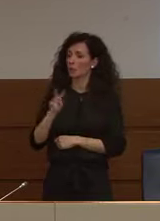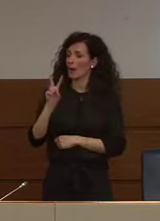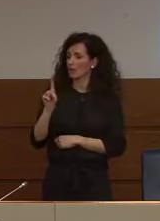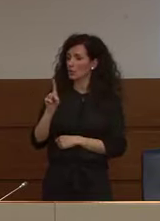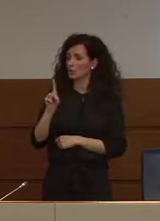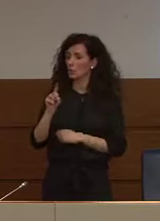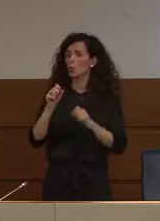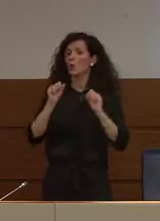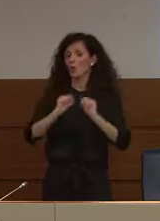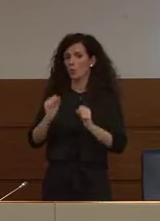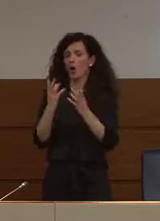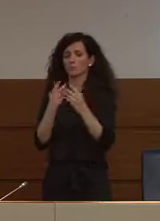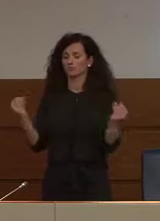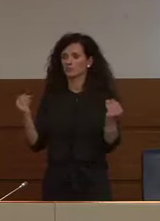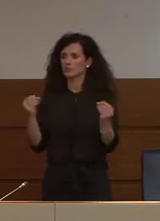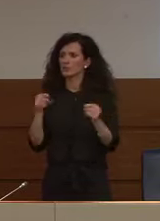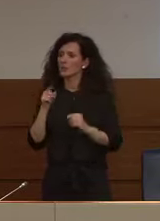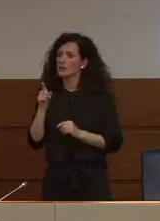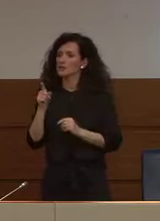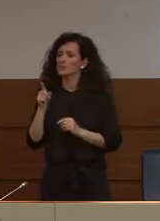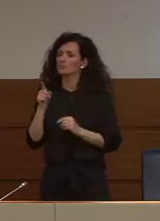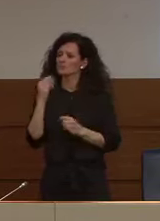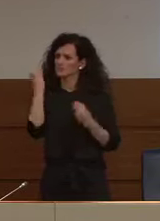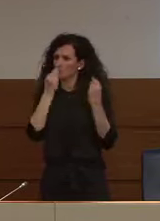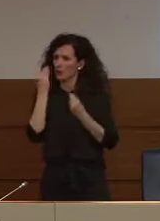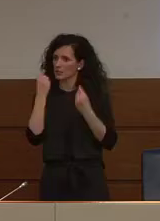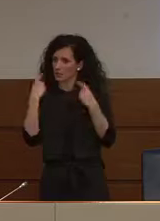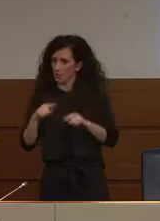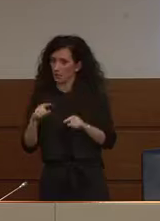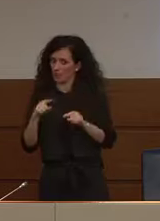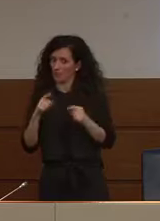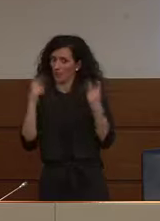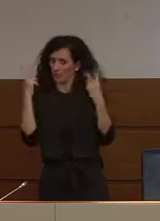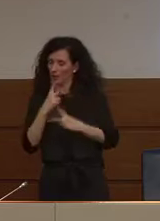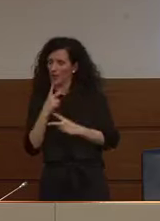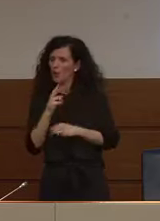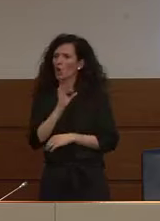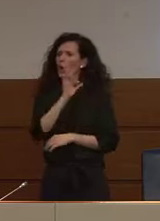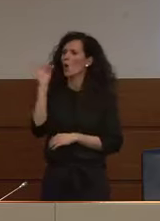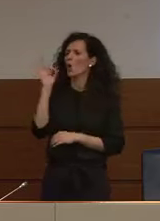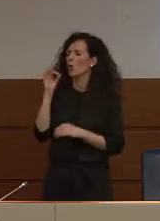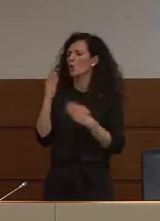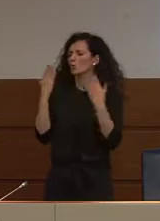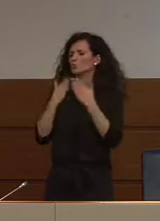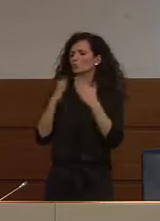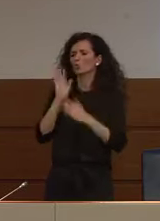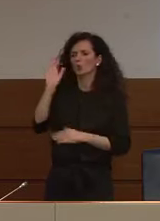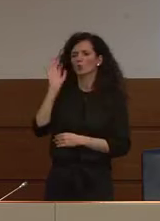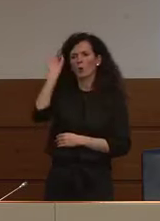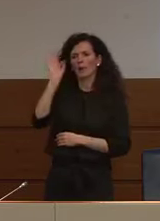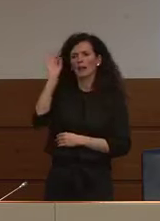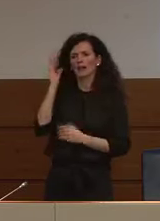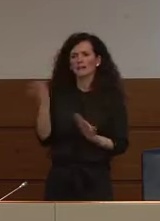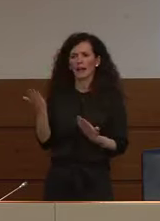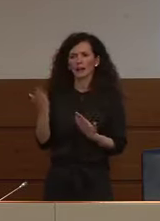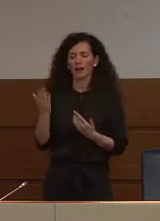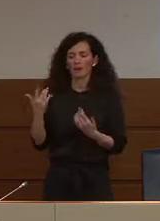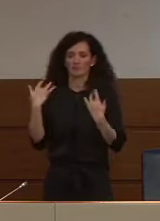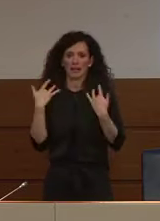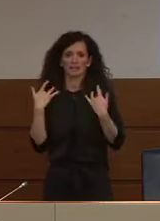un dato che in Italia può avere riscontro e solo uno studio fatto per il mondo anglosassone quindi per la Gran Bretagna grazie